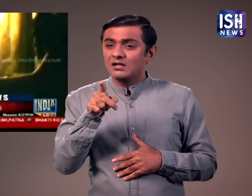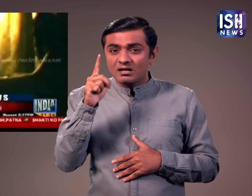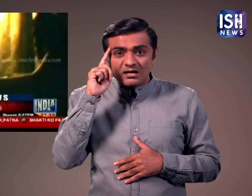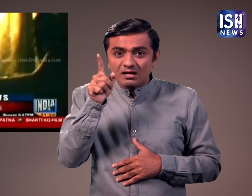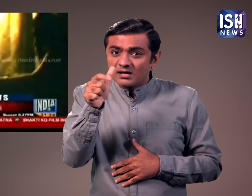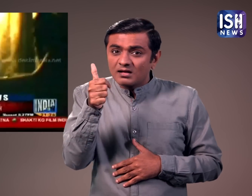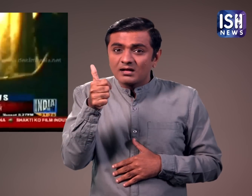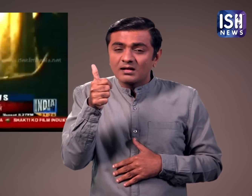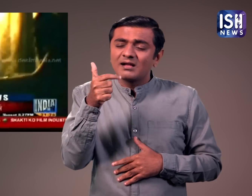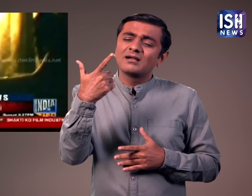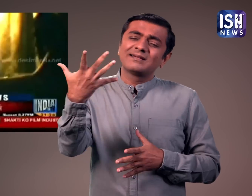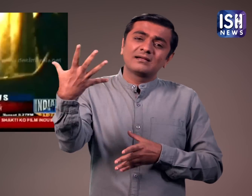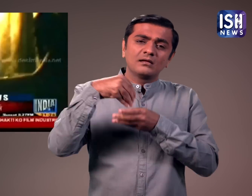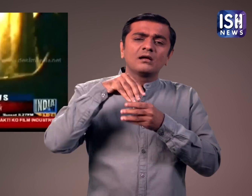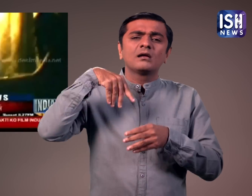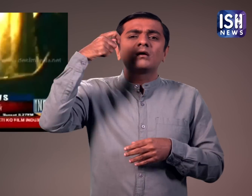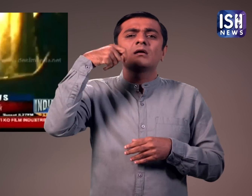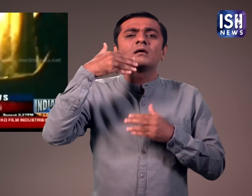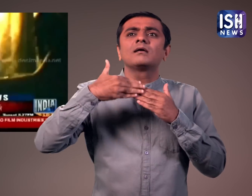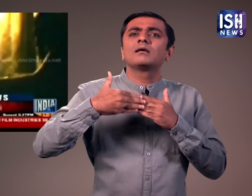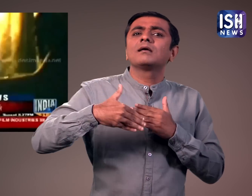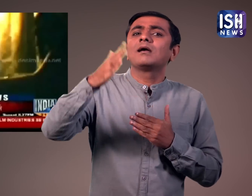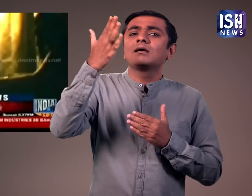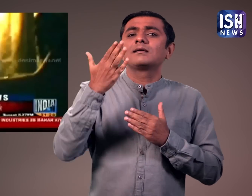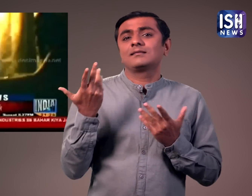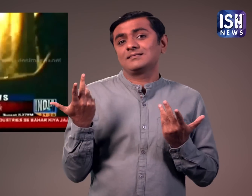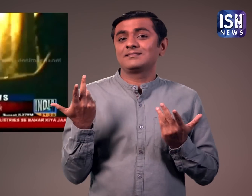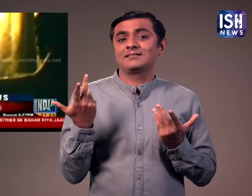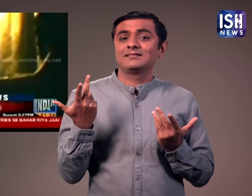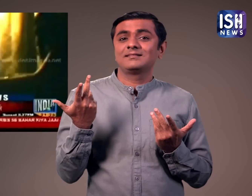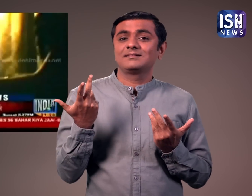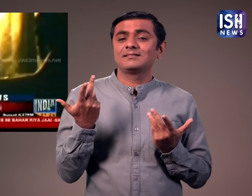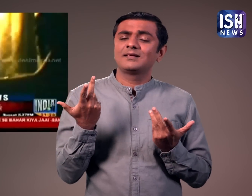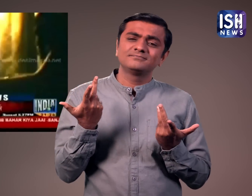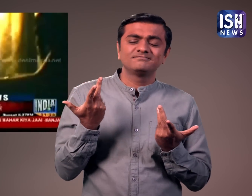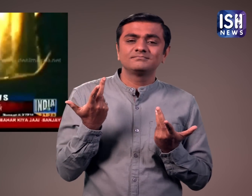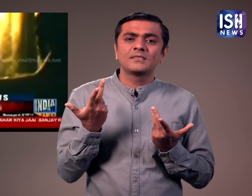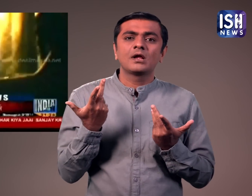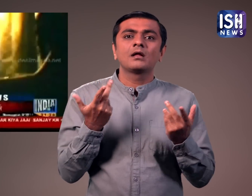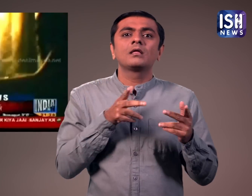उन्होंने कहा कि इससे उनके बॉलिवूट केरियर को मदद मिलेगी